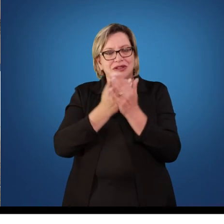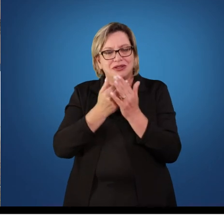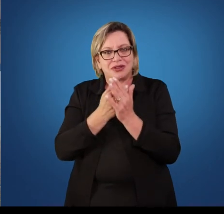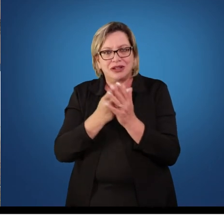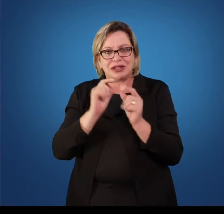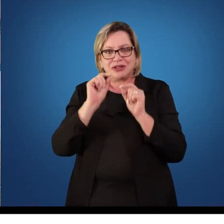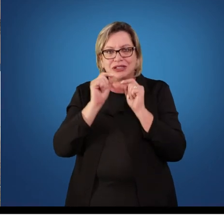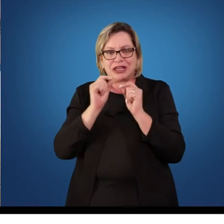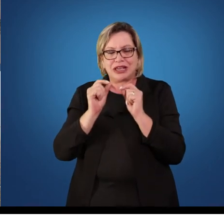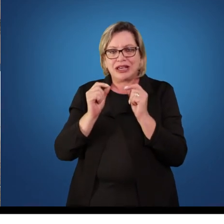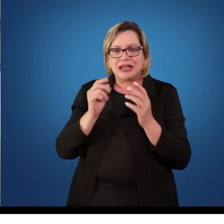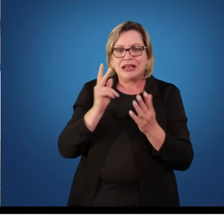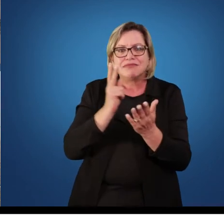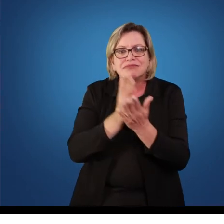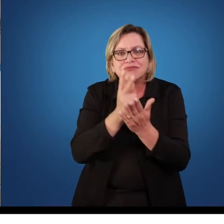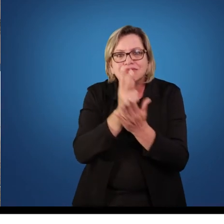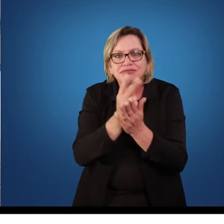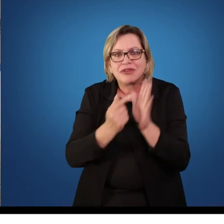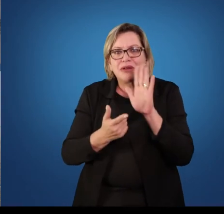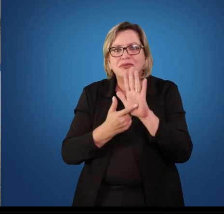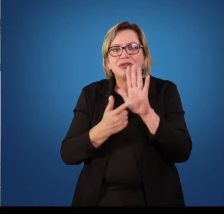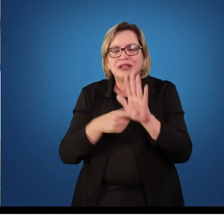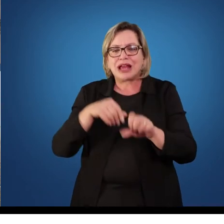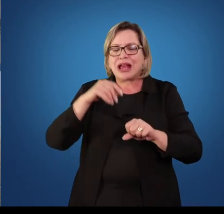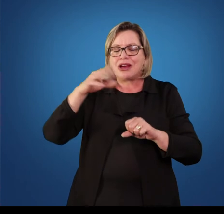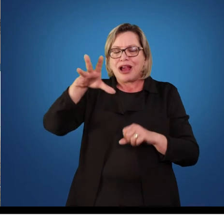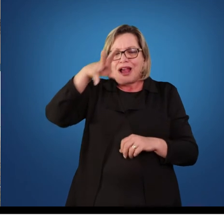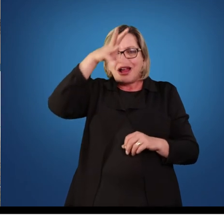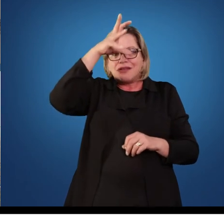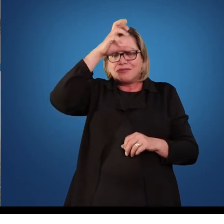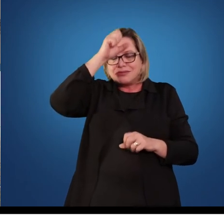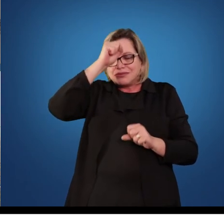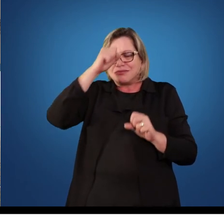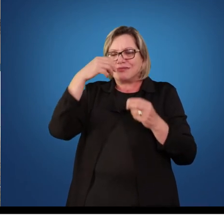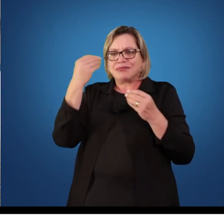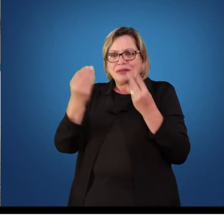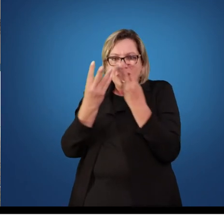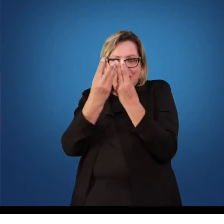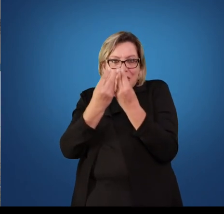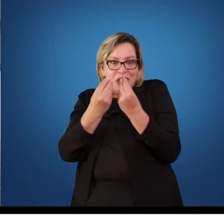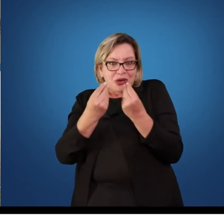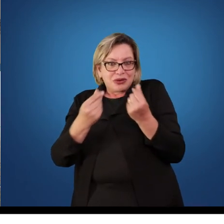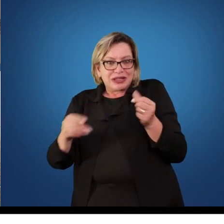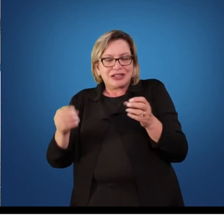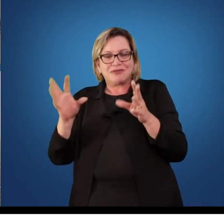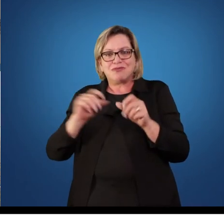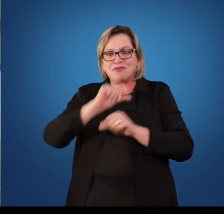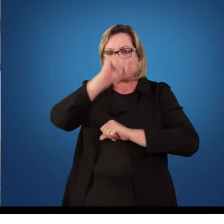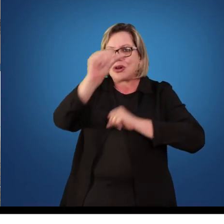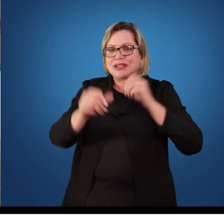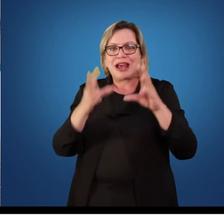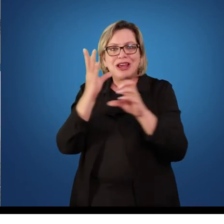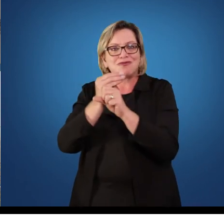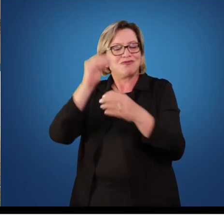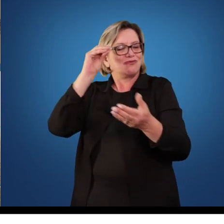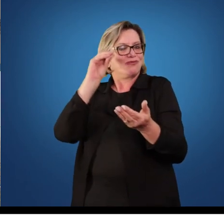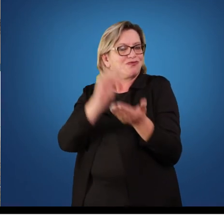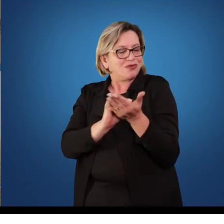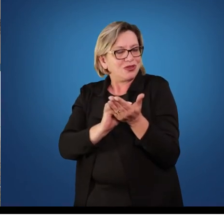avaliação que vai traduzir a aprendizagem, o desempenho do aluno em uma nota ou em um conceito. Nós